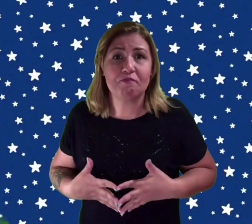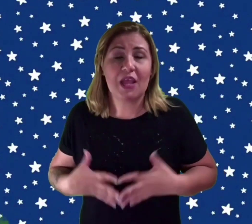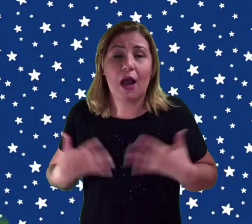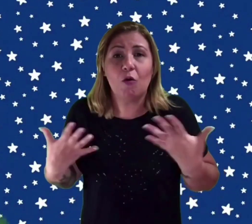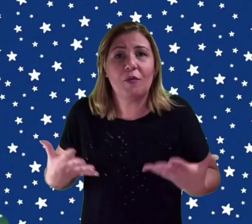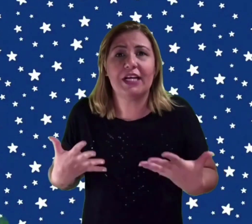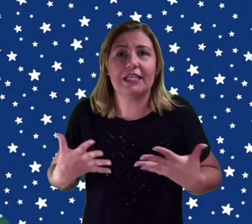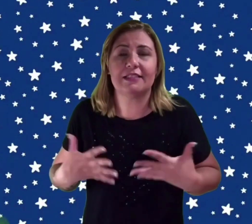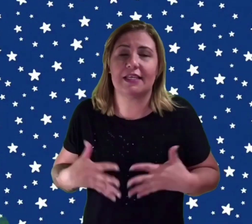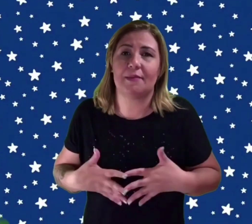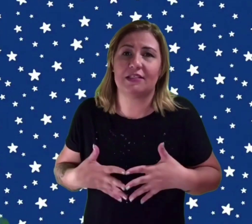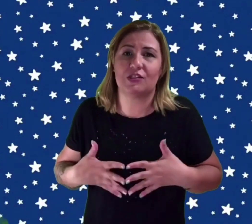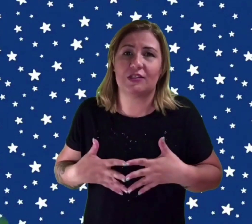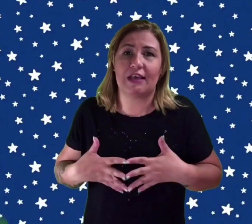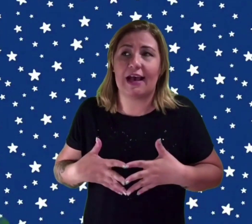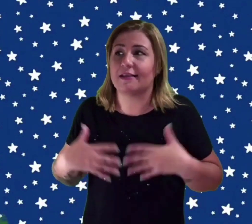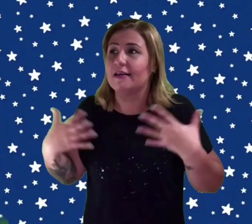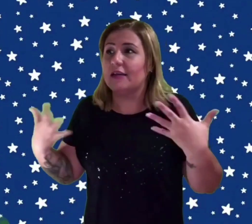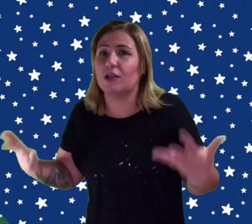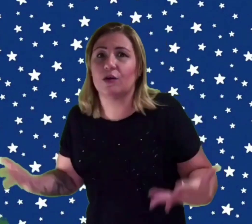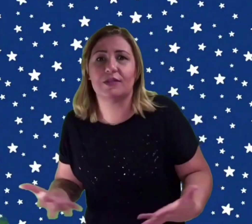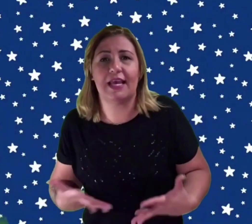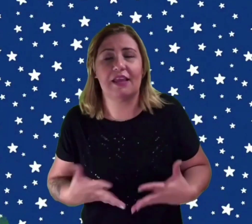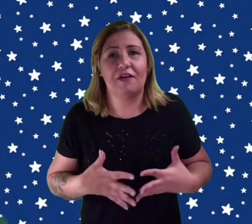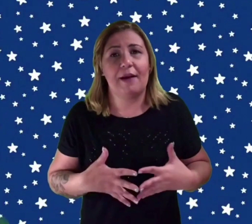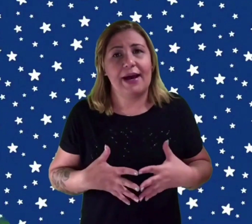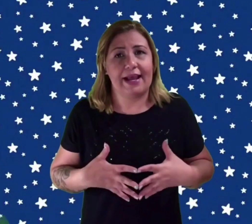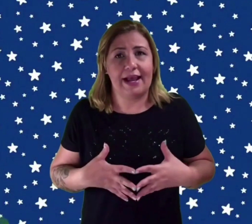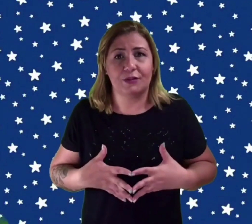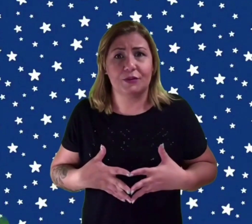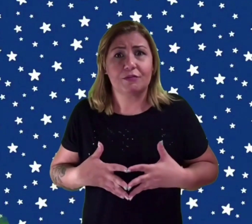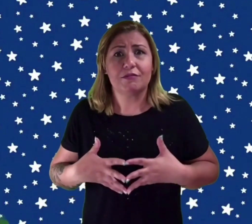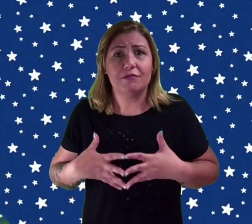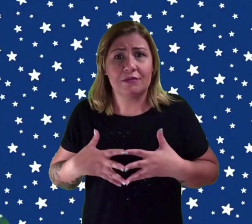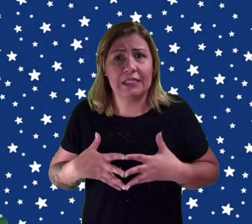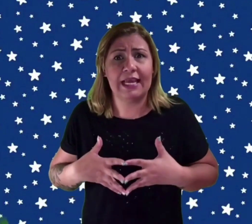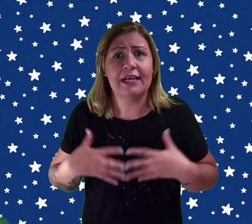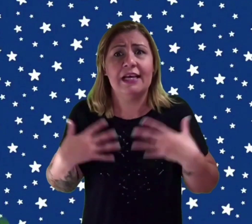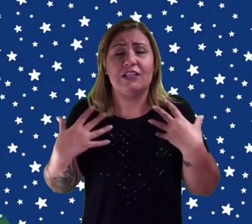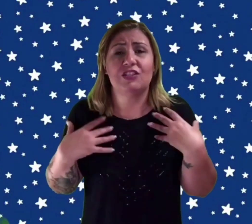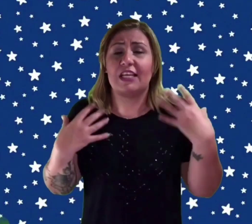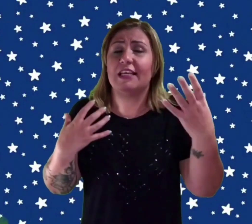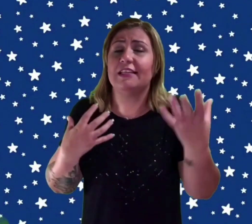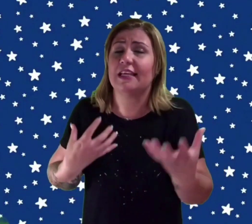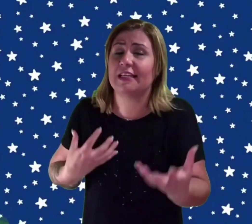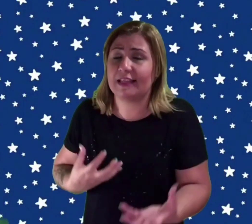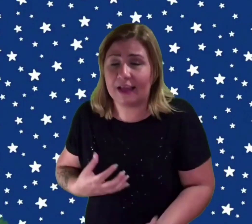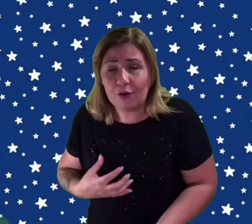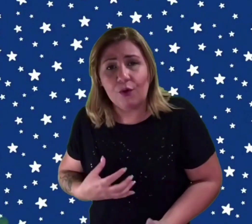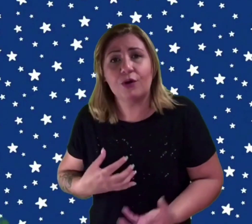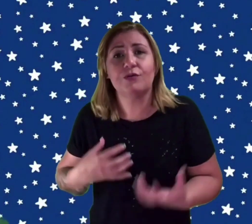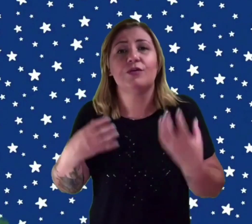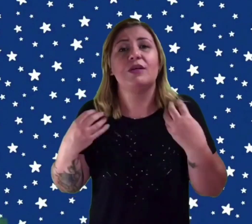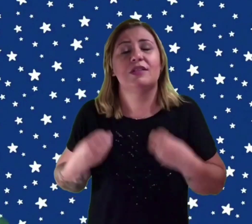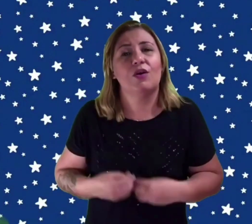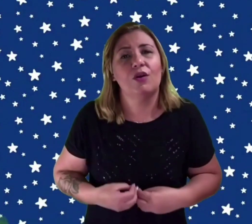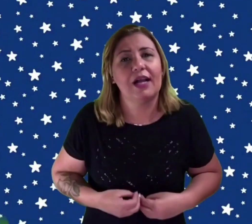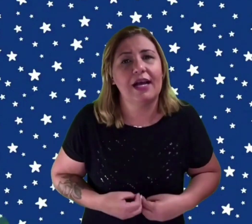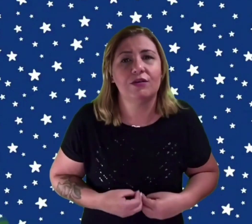alguma criança que é mais agitada, que não consegue ficar parado. Né? A gente tem que entender o outro, se colocar